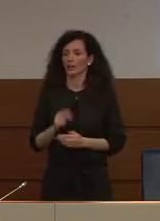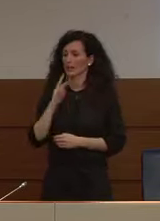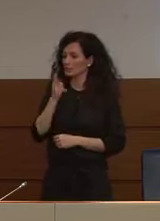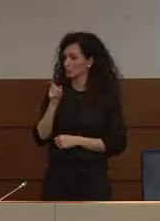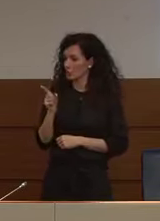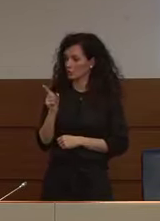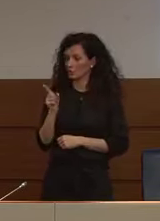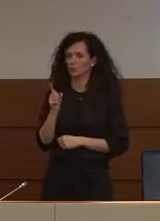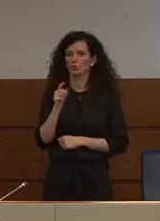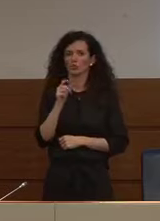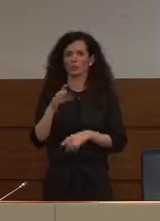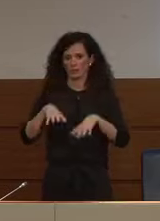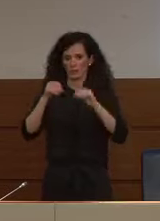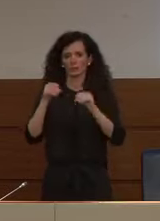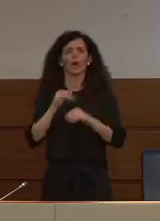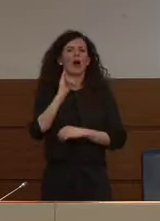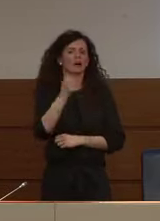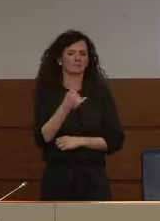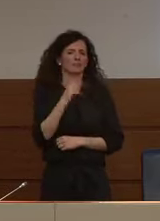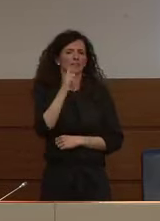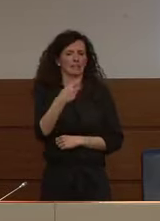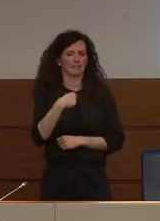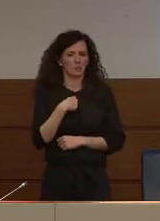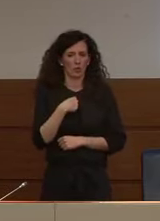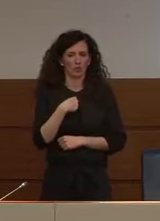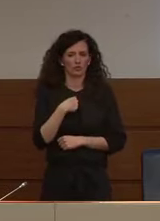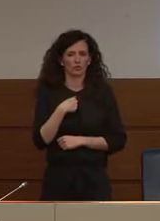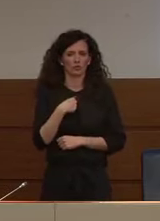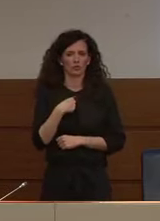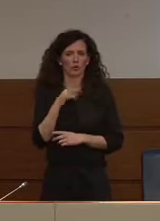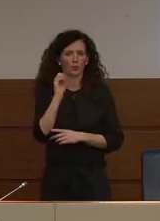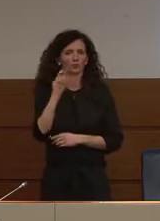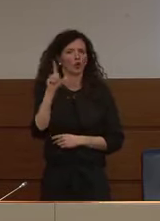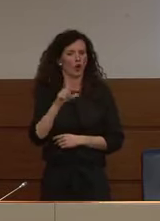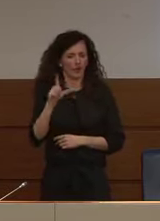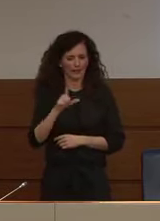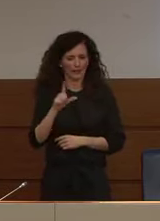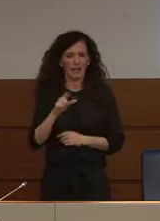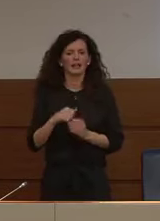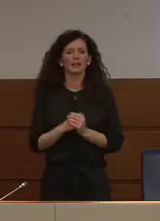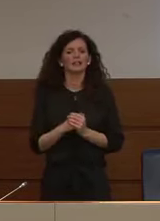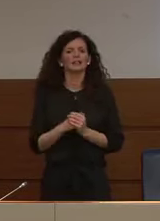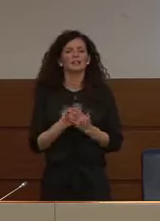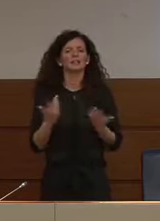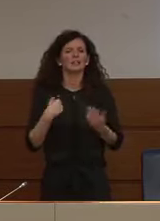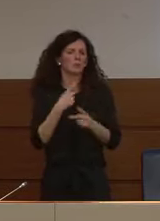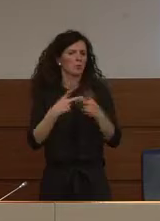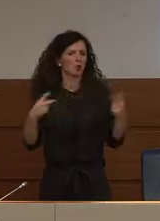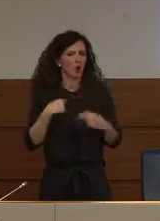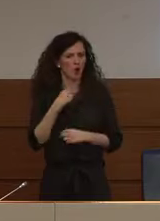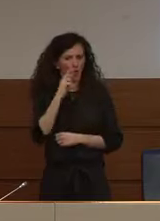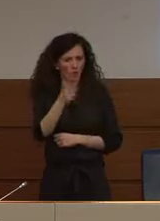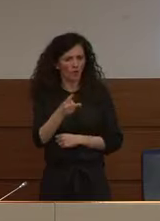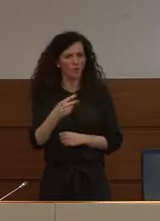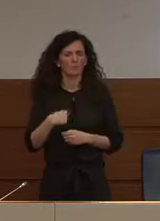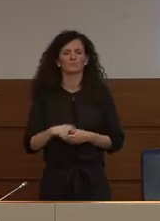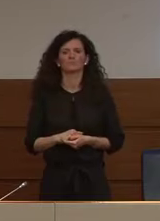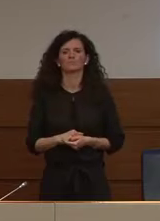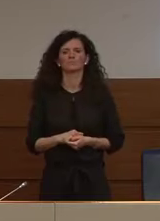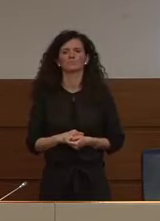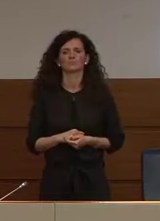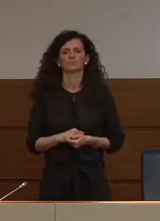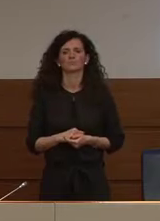Sì, sulla prima parte provo a dare io una risposta è